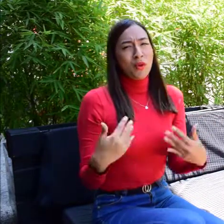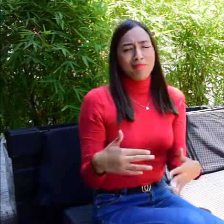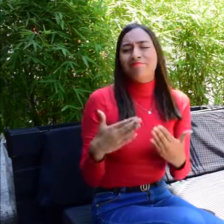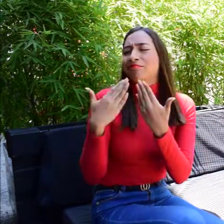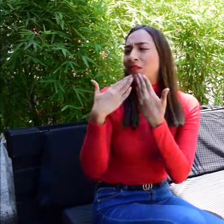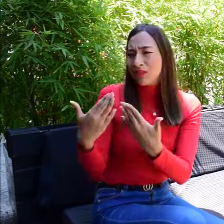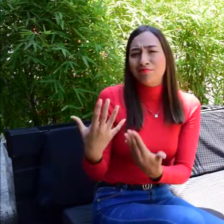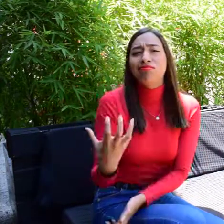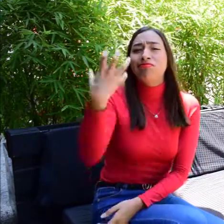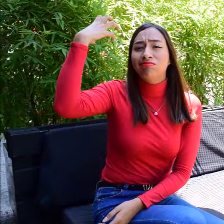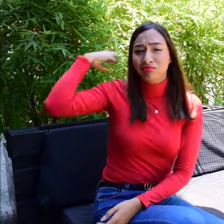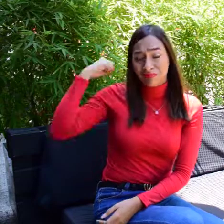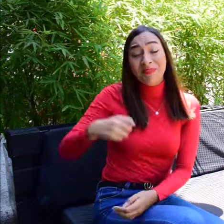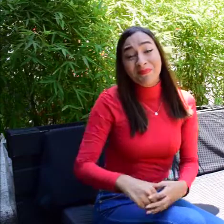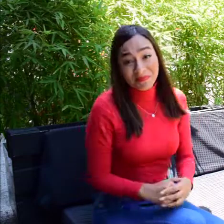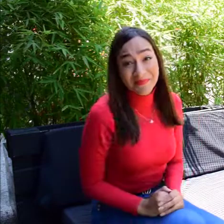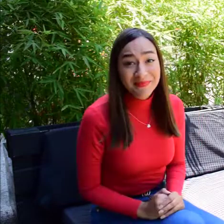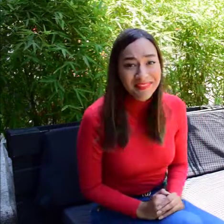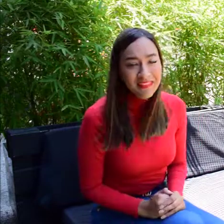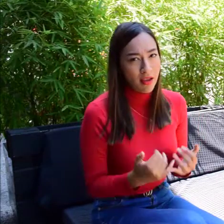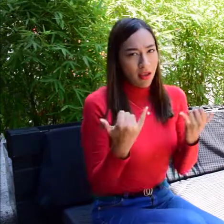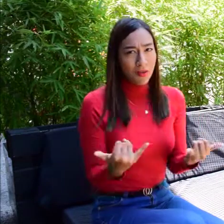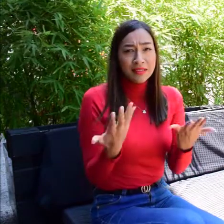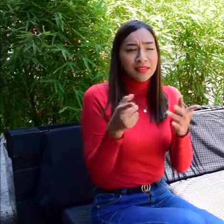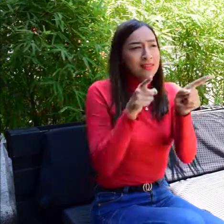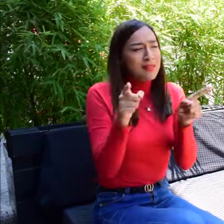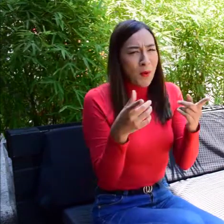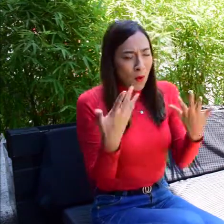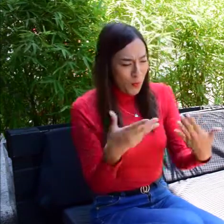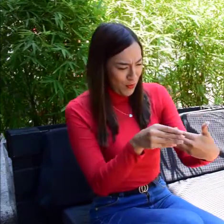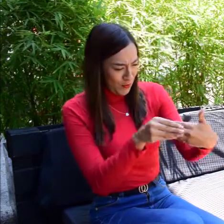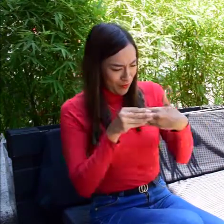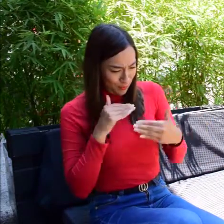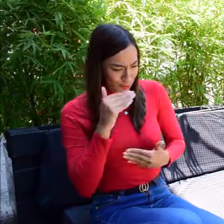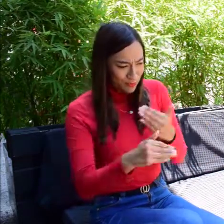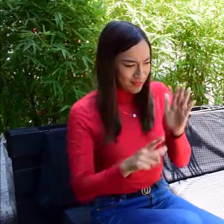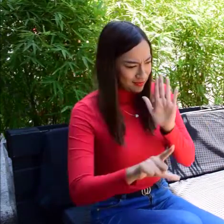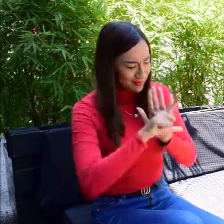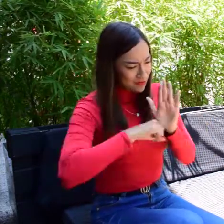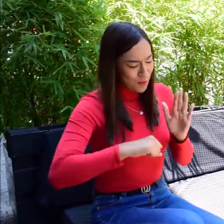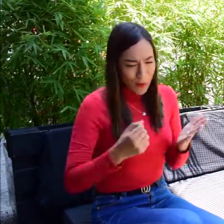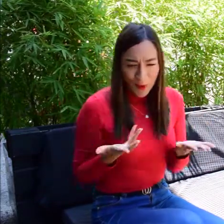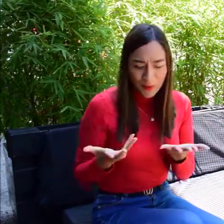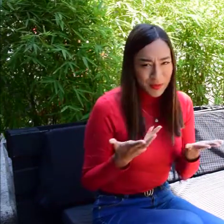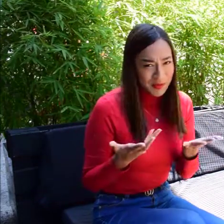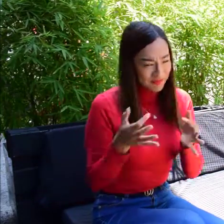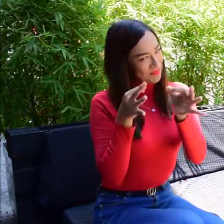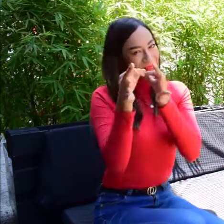laborales. Agradecemos a todas las mujeres que hicieron parte de esta historia. En este momento existe una normativa vigente que nos